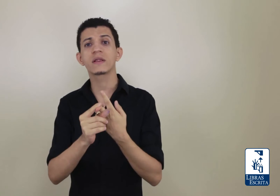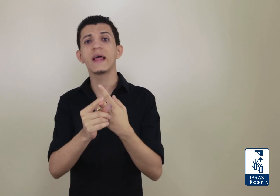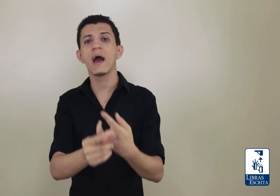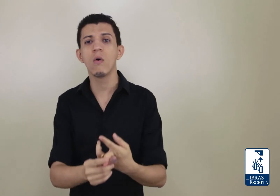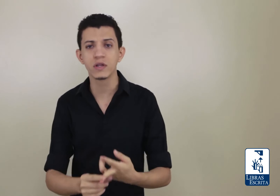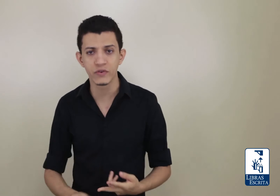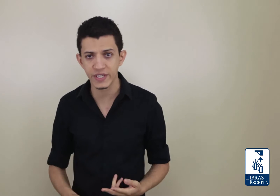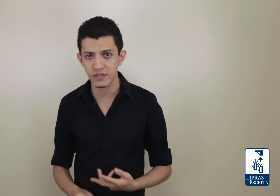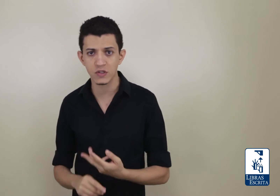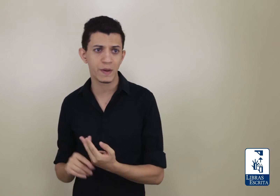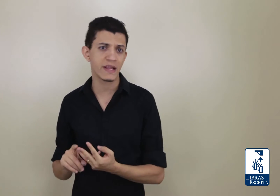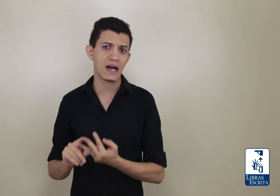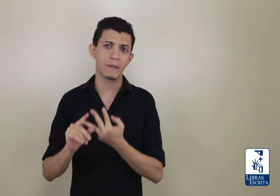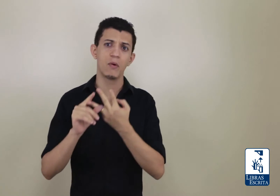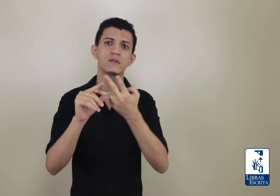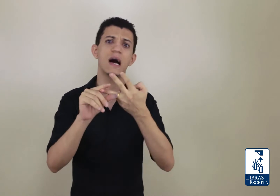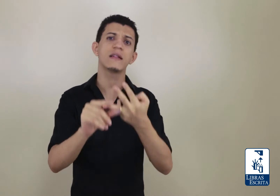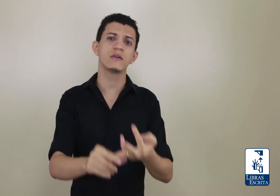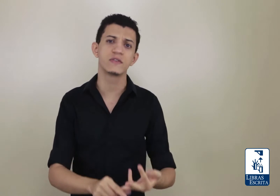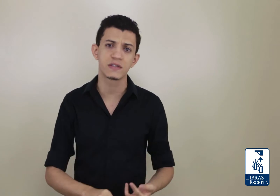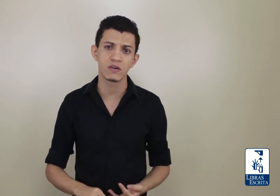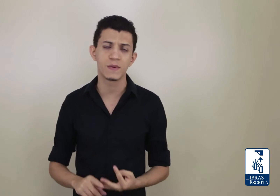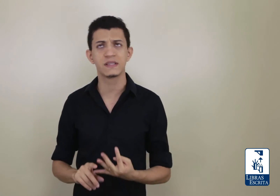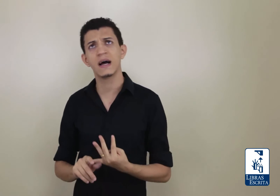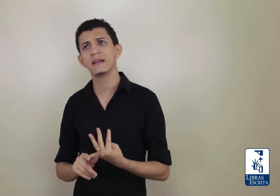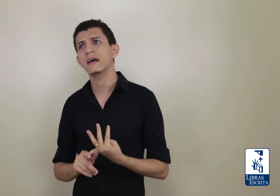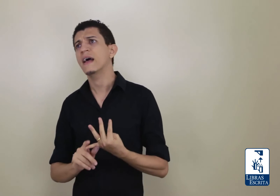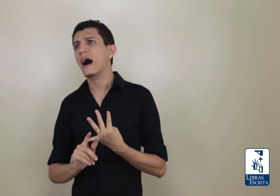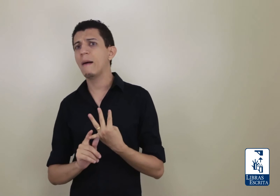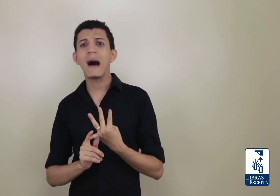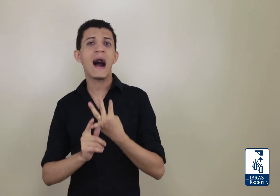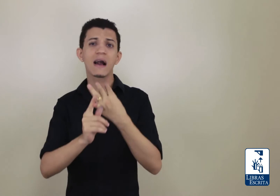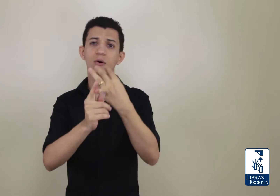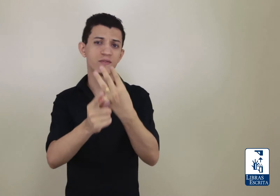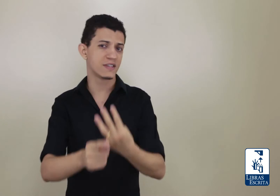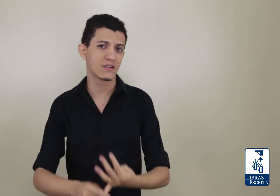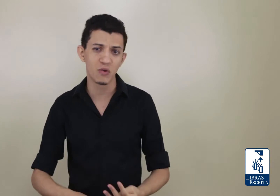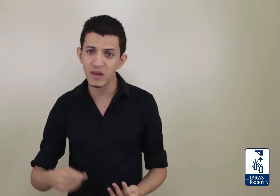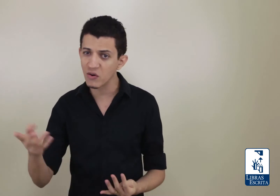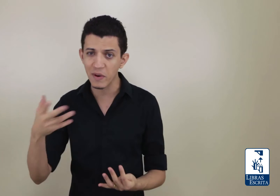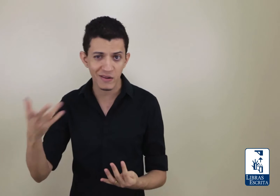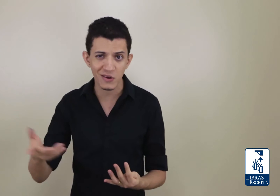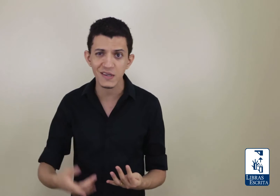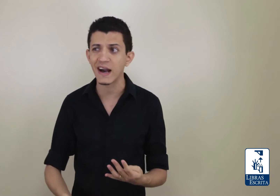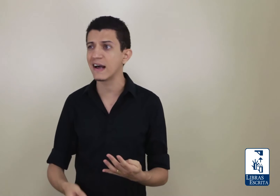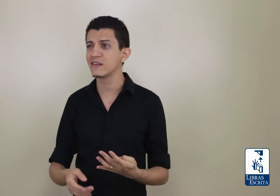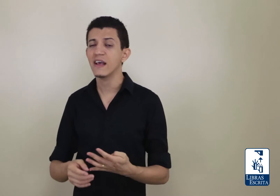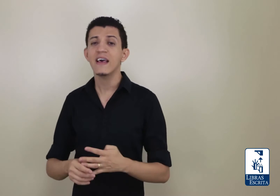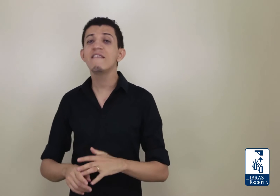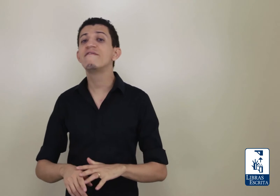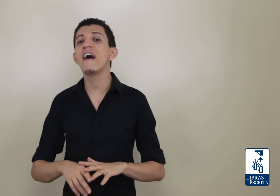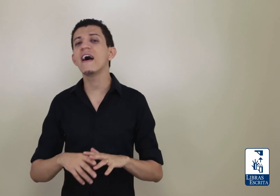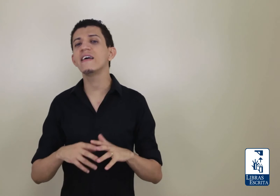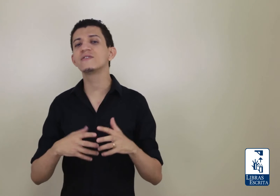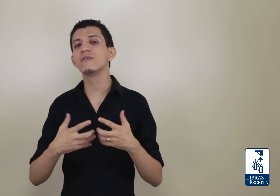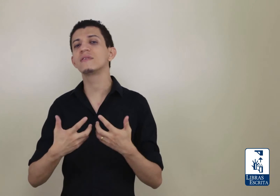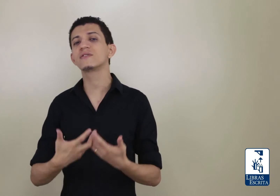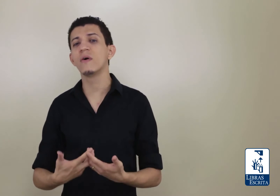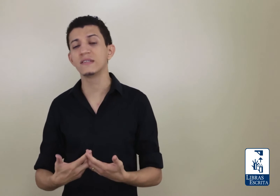hotel onde você está hospedada, a pousada onde você está hospedada, a barraca onde você está dormindo, como é a nossa casa, e várias outras coisas.